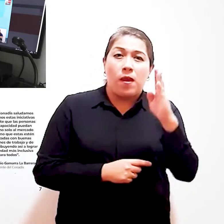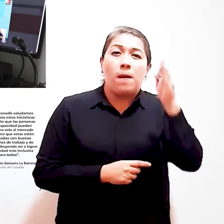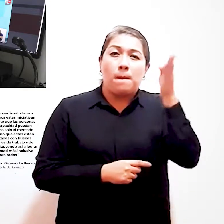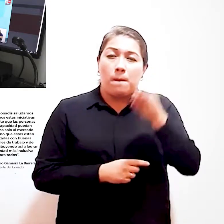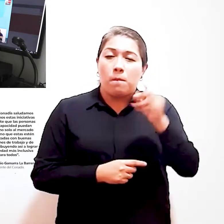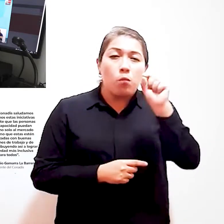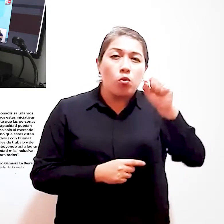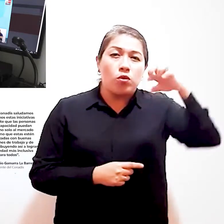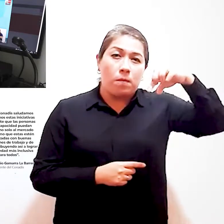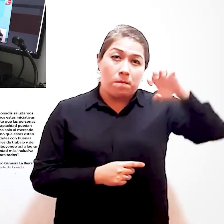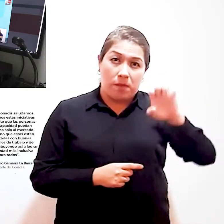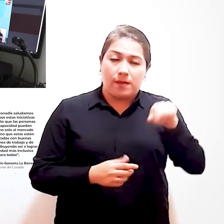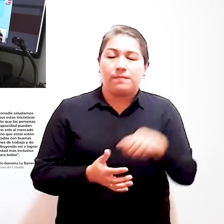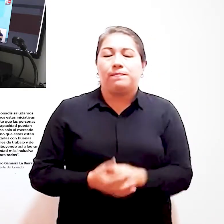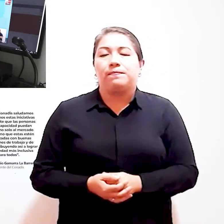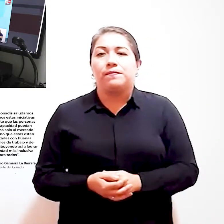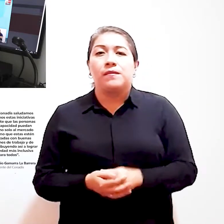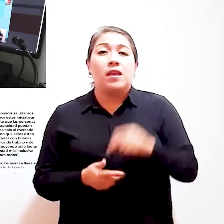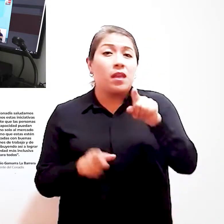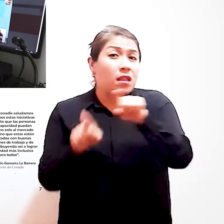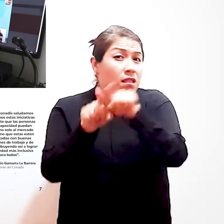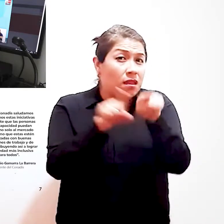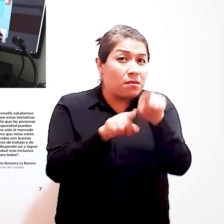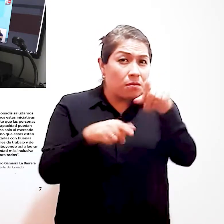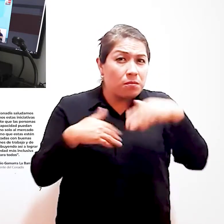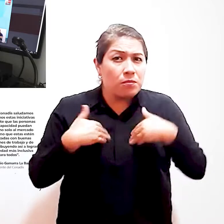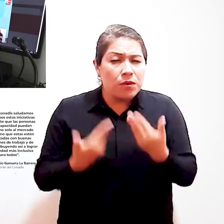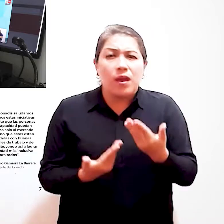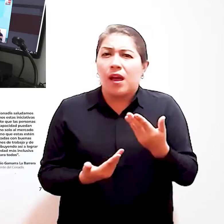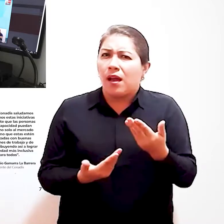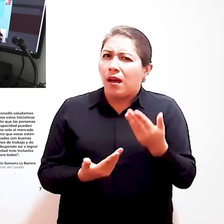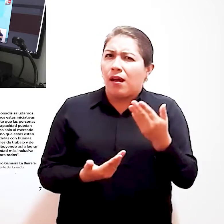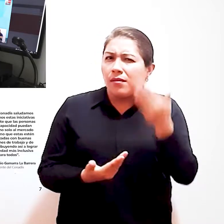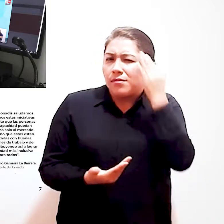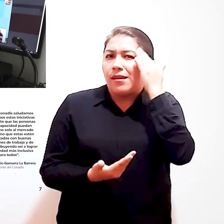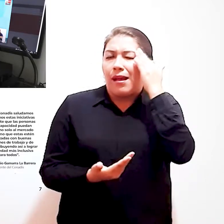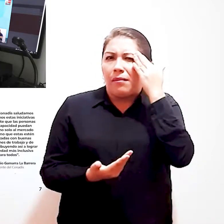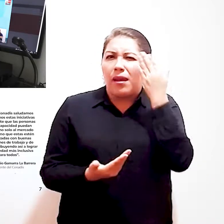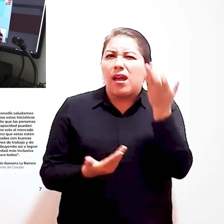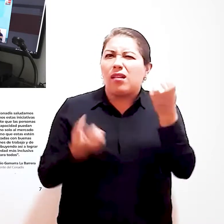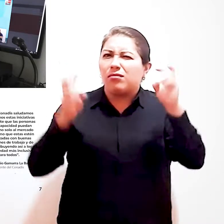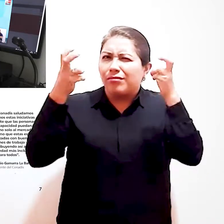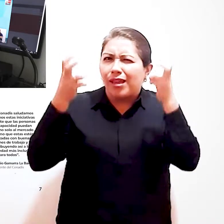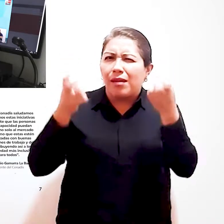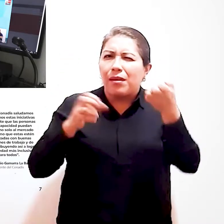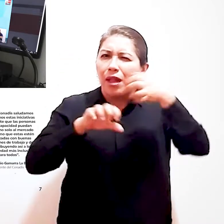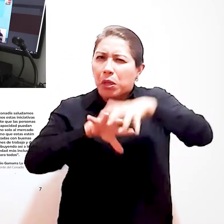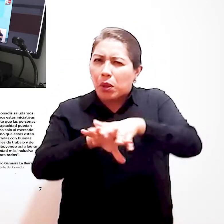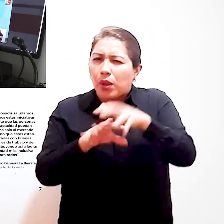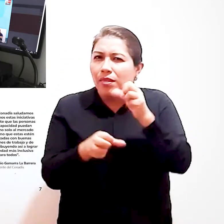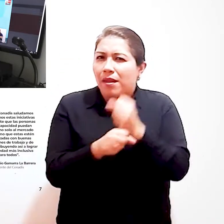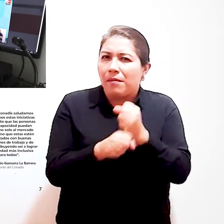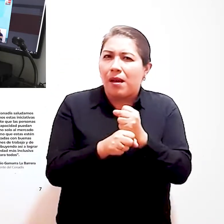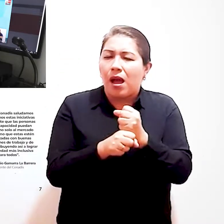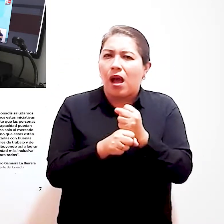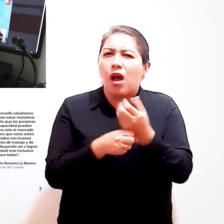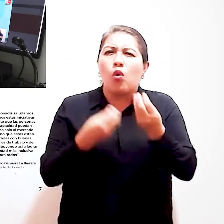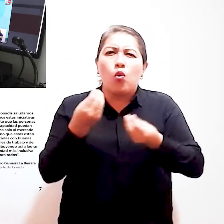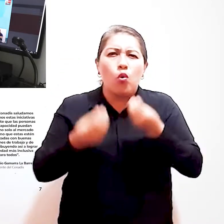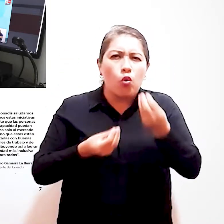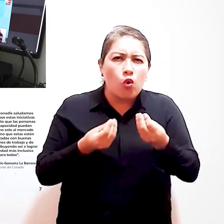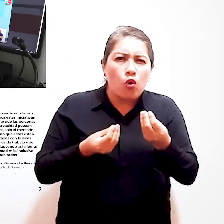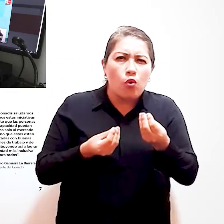.gov.pe Asimismo, se han incluido temas de interés de empresas inclusivas como